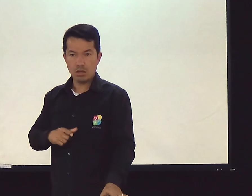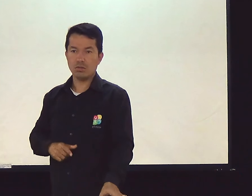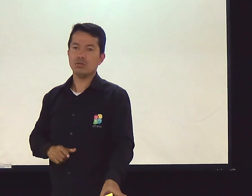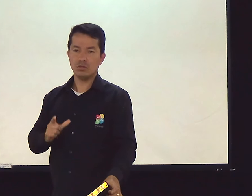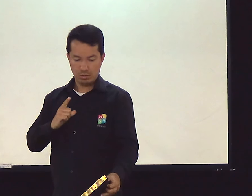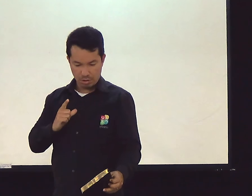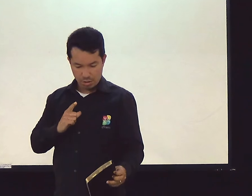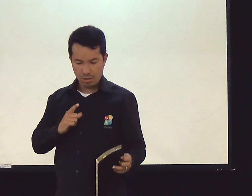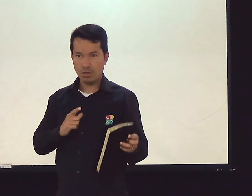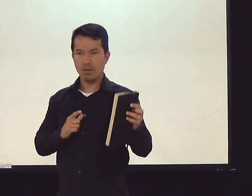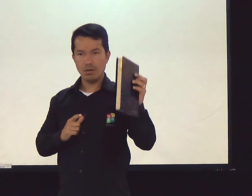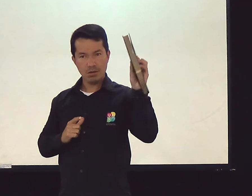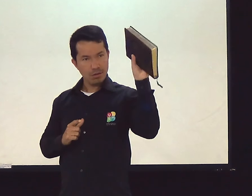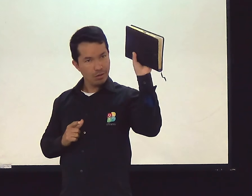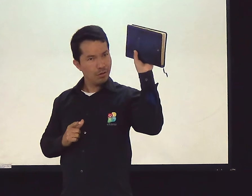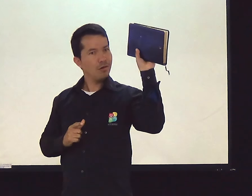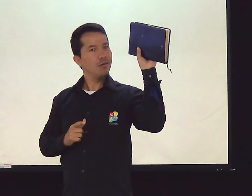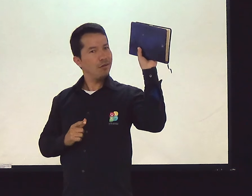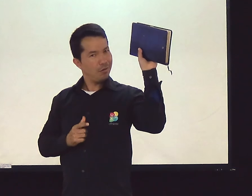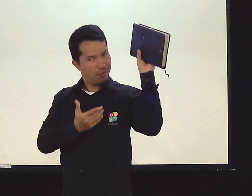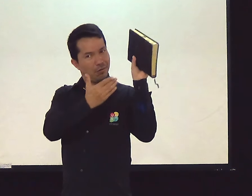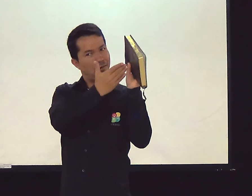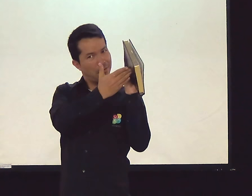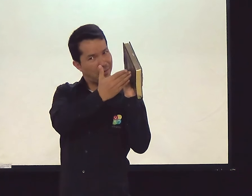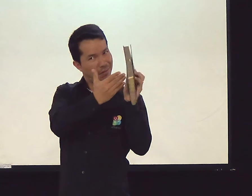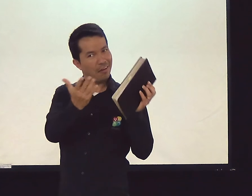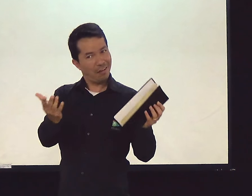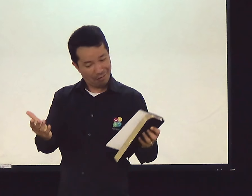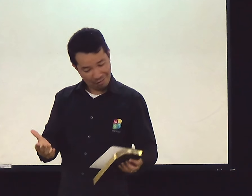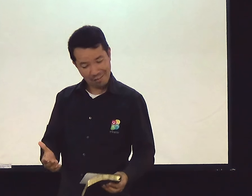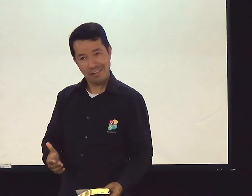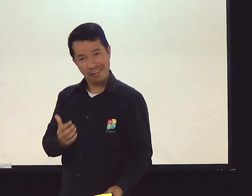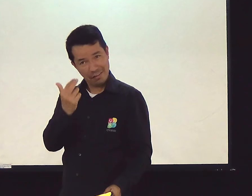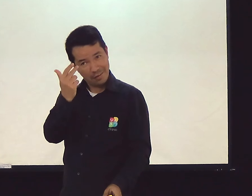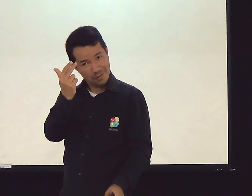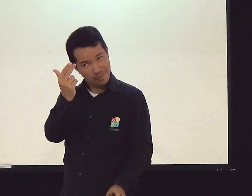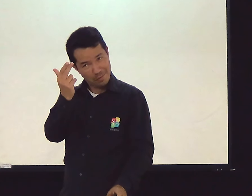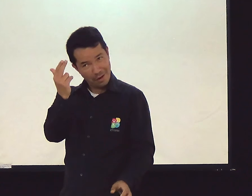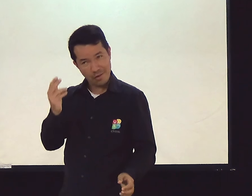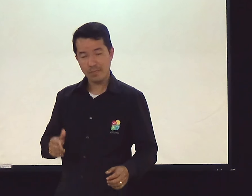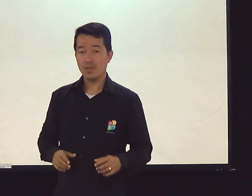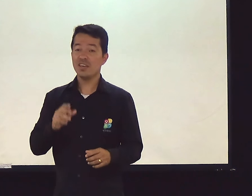Porque você tem uma arma. Você sabia disso? Claro.